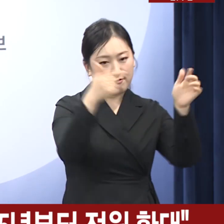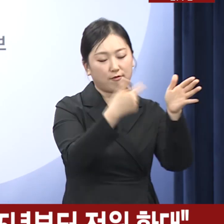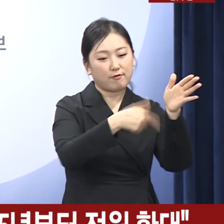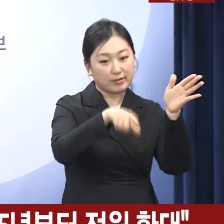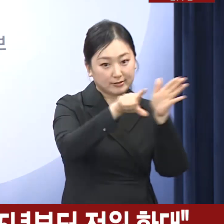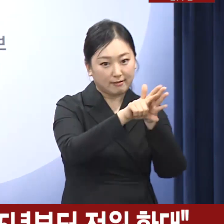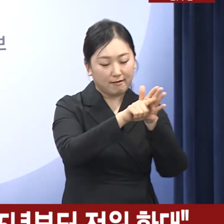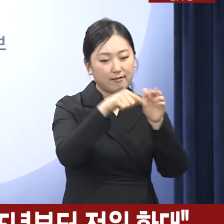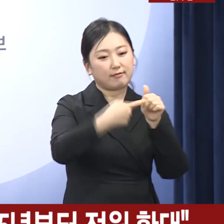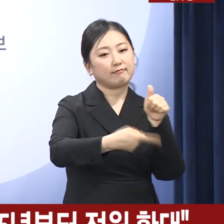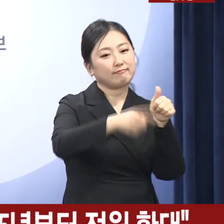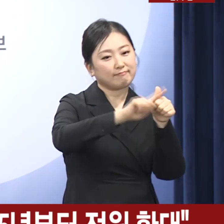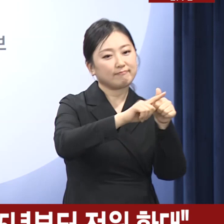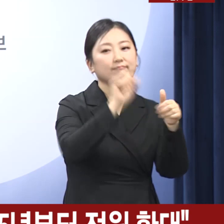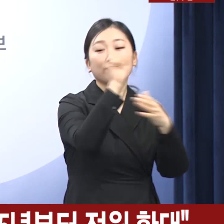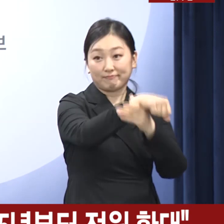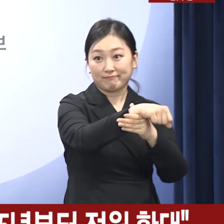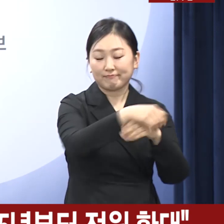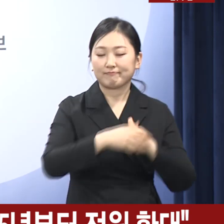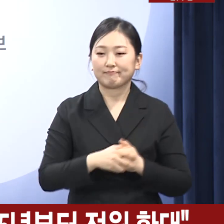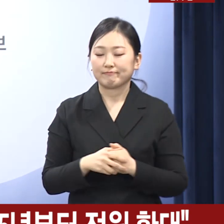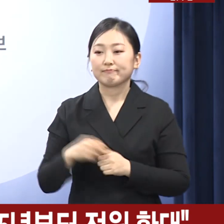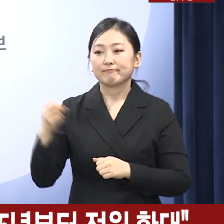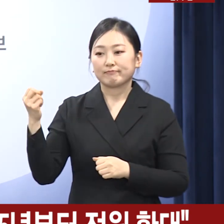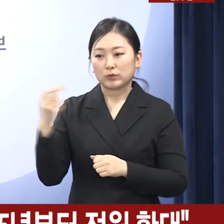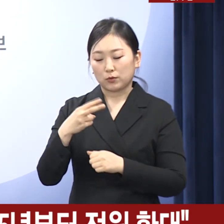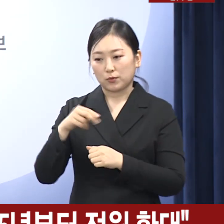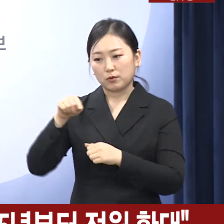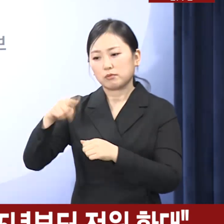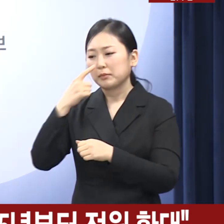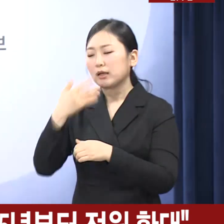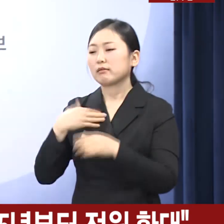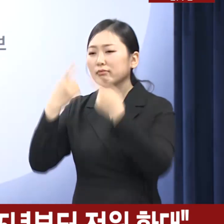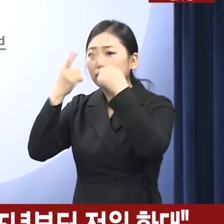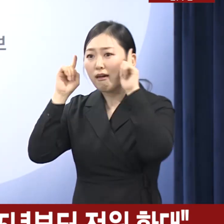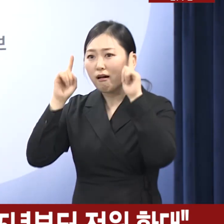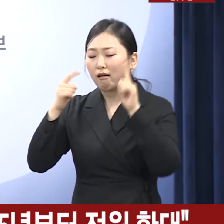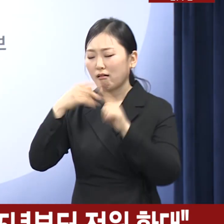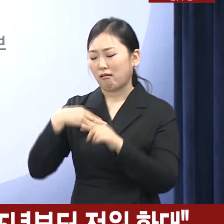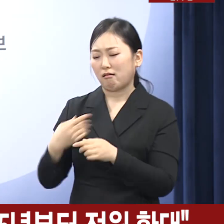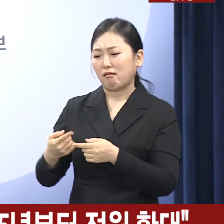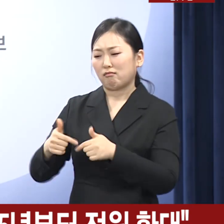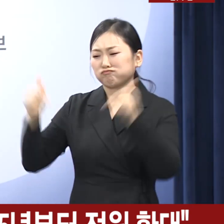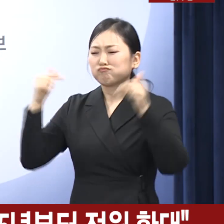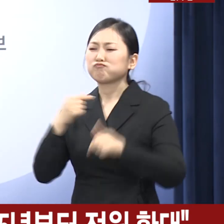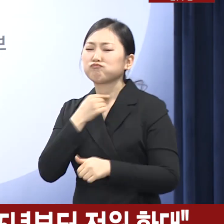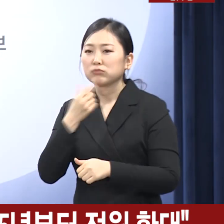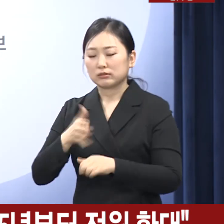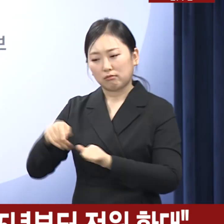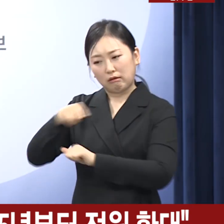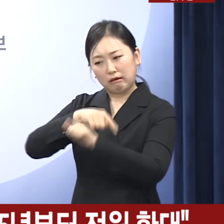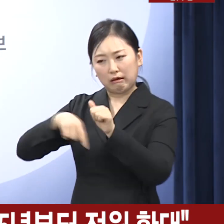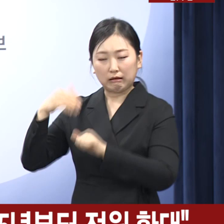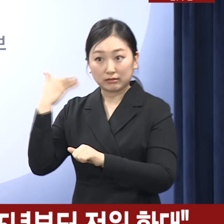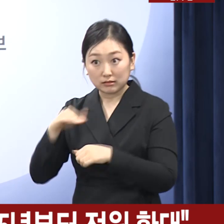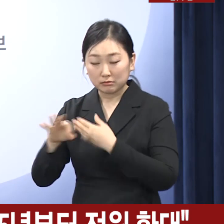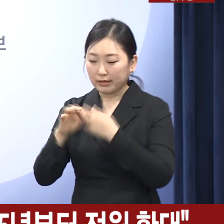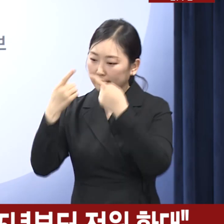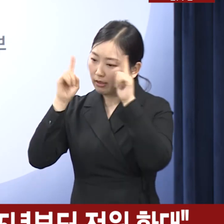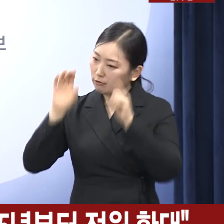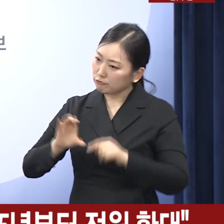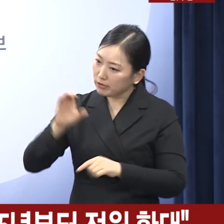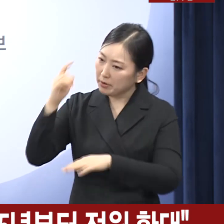증원을 우선 고려하고 증원 수요는 있지만 추가 역량이 필요한 경우에는 대학의